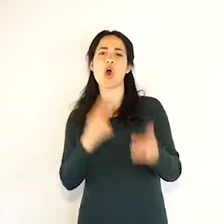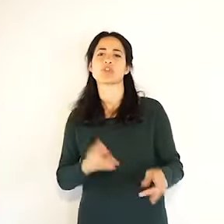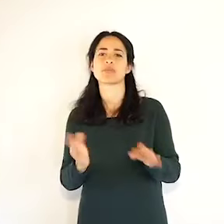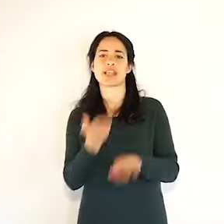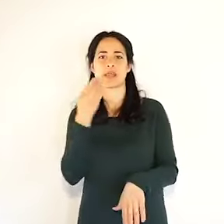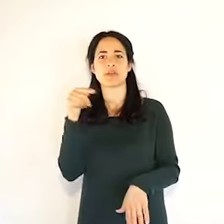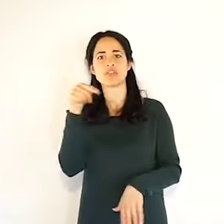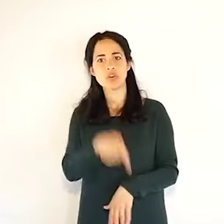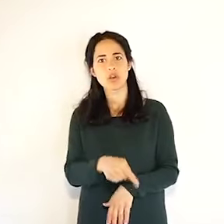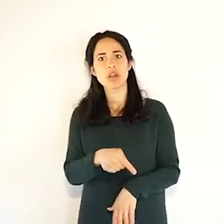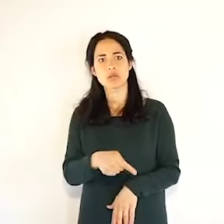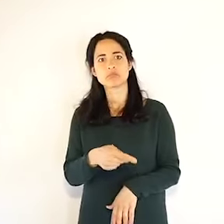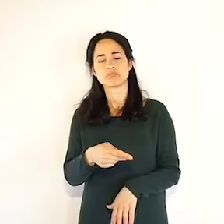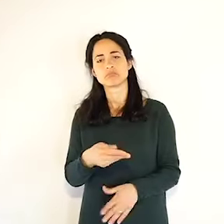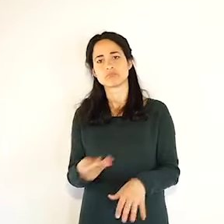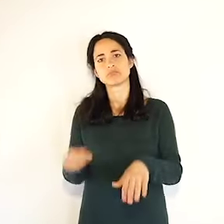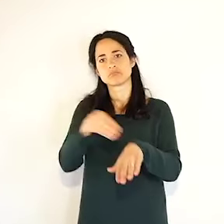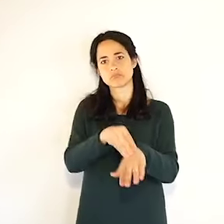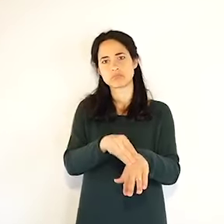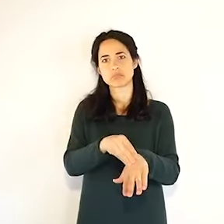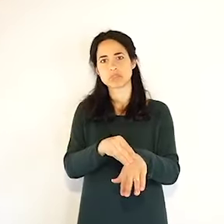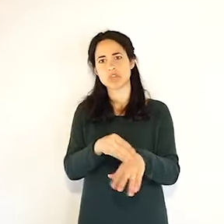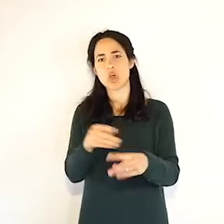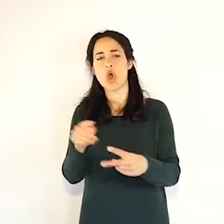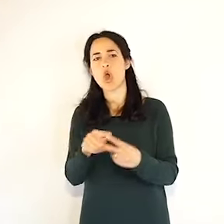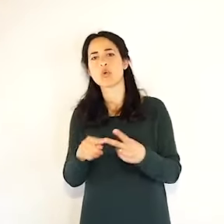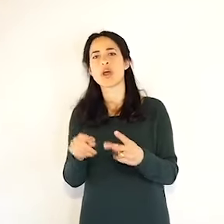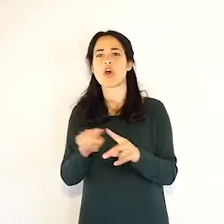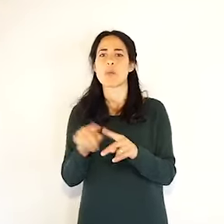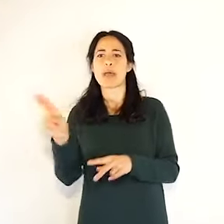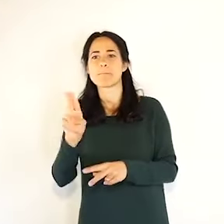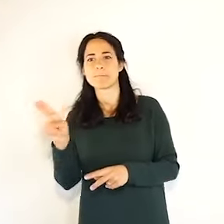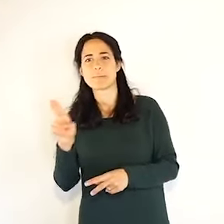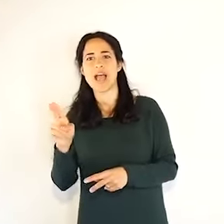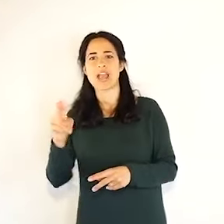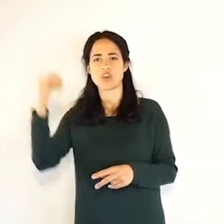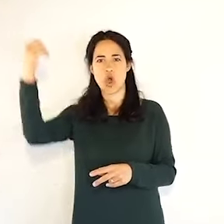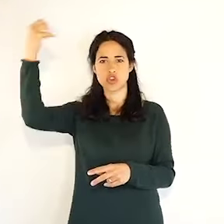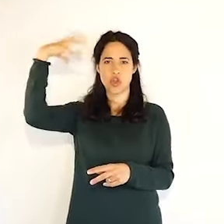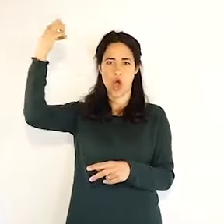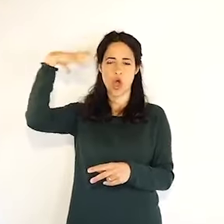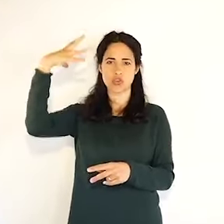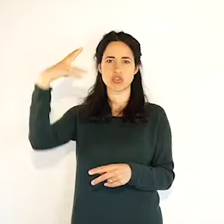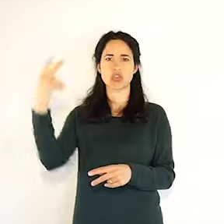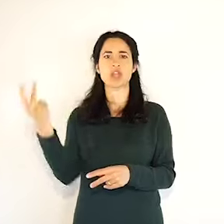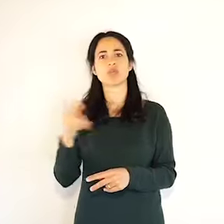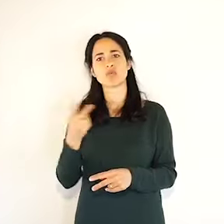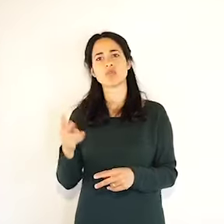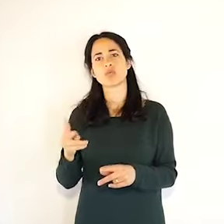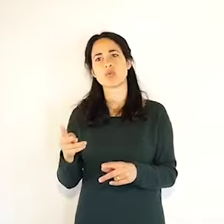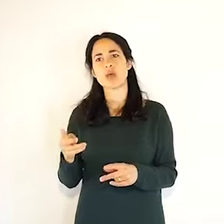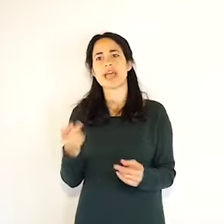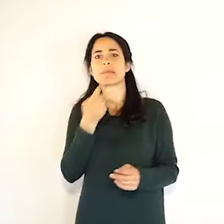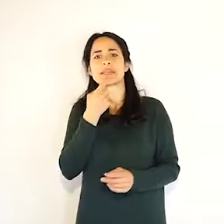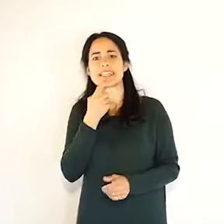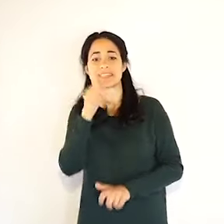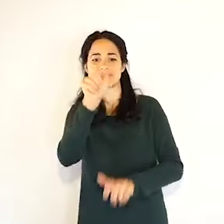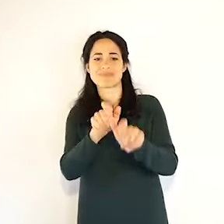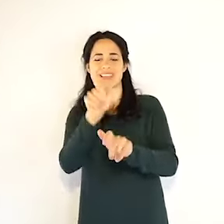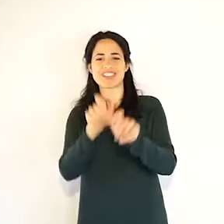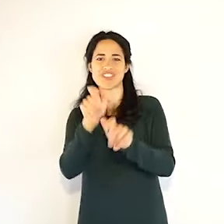Non dico più nulla dei punti di triage neanche dei drive-thru, invece mi fermo, mi